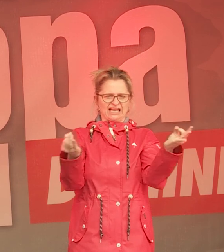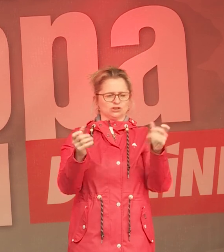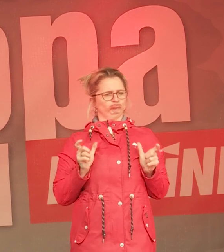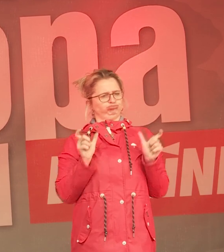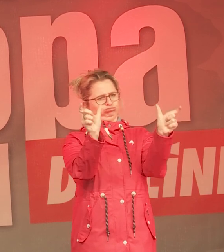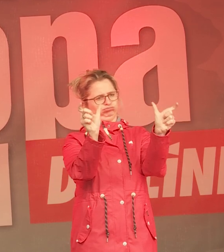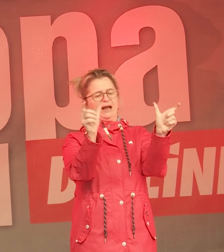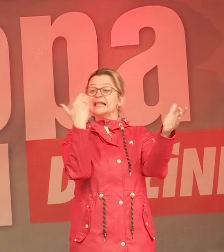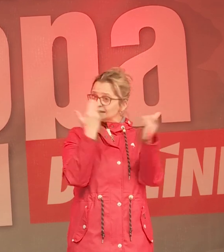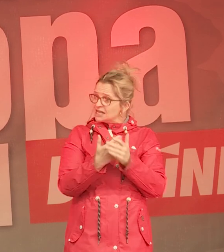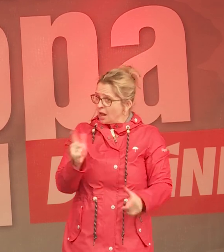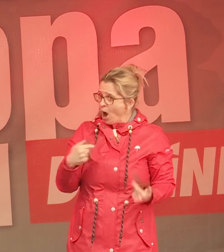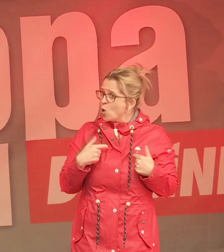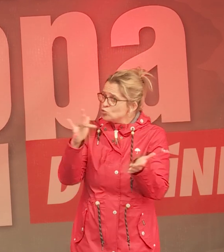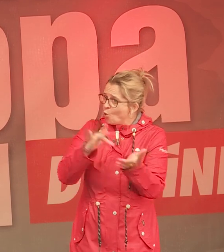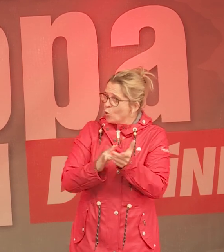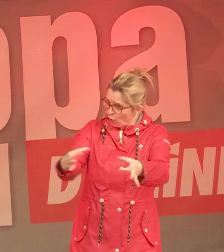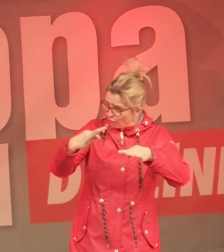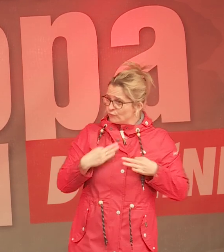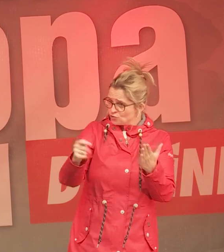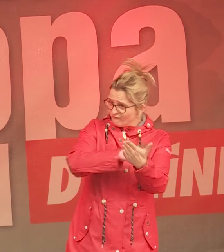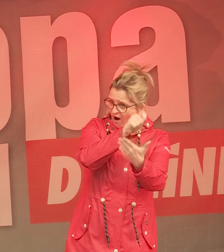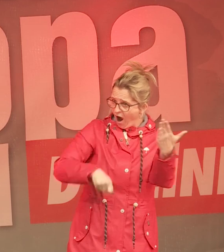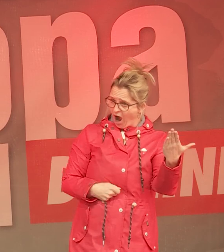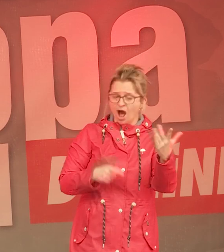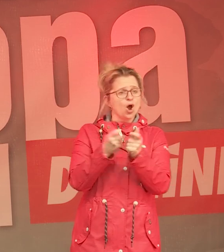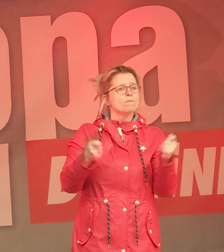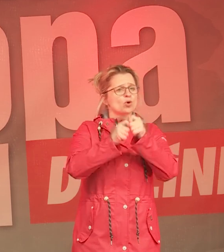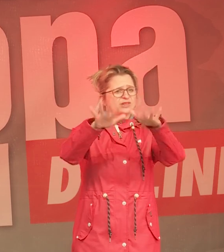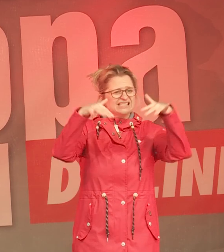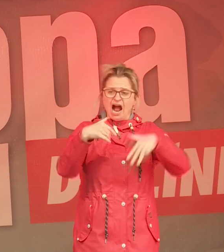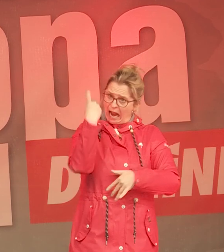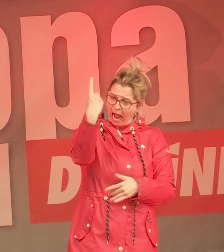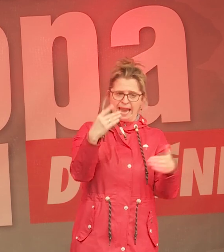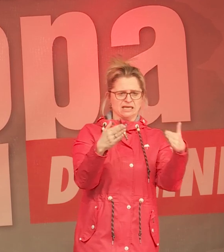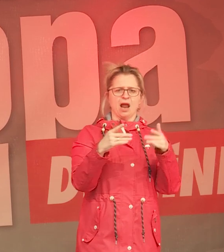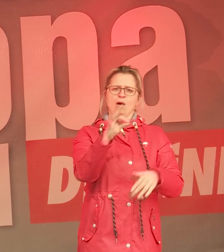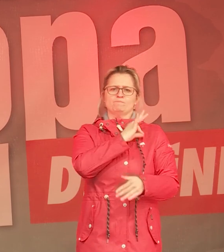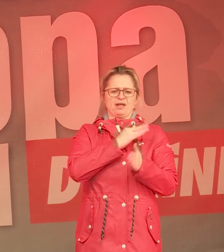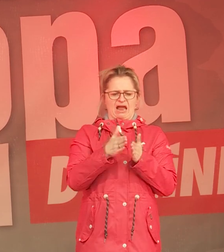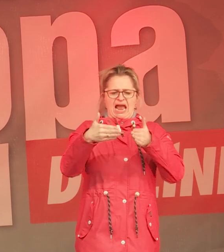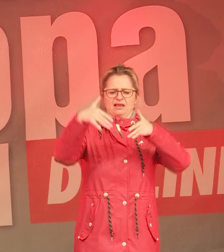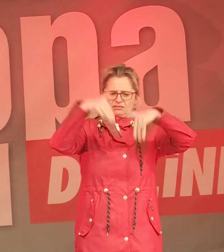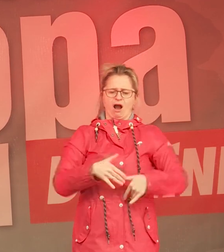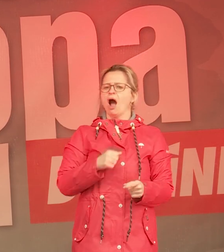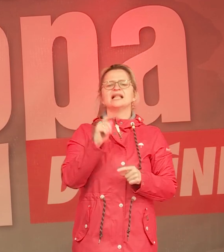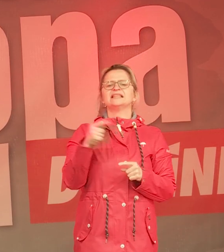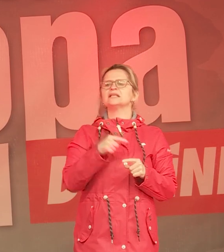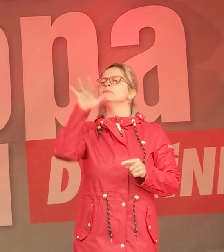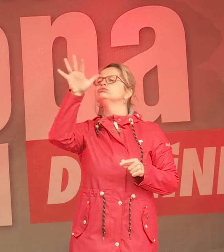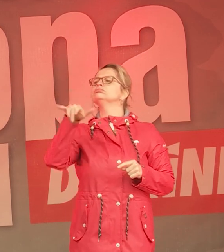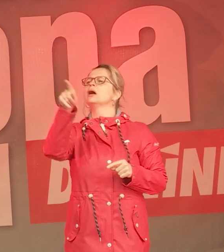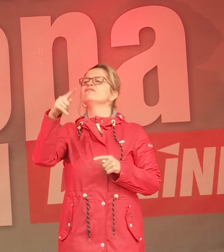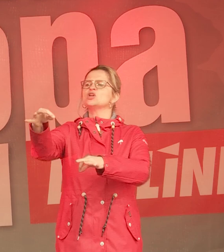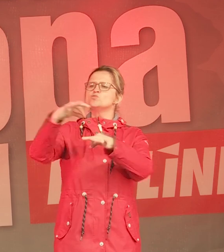lohnt es sich, die Linke zu wählen, dass da wenigstens einer sitzt im Bundestag, der nicht auf der Überweisungsliste von